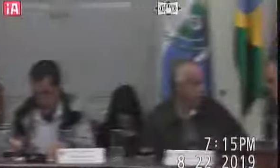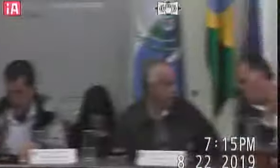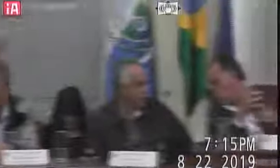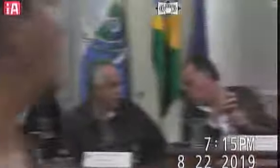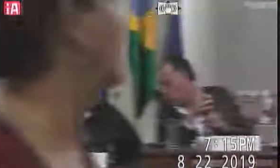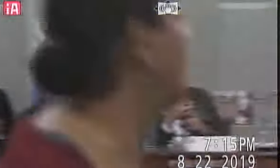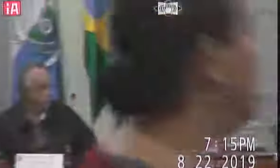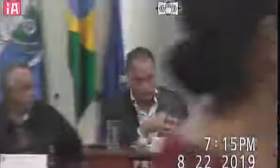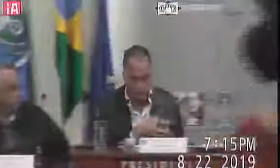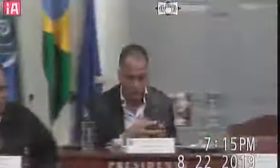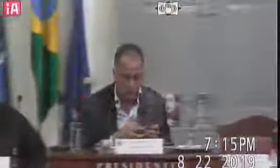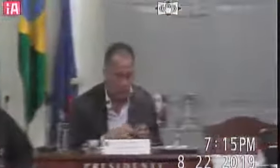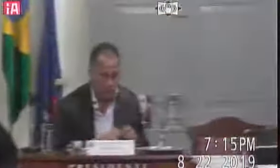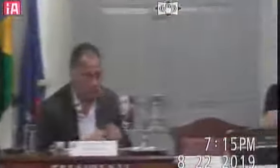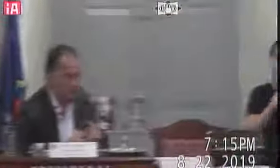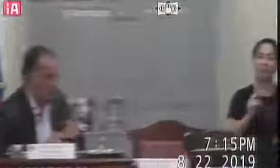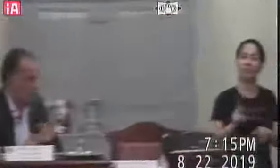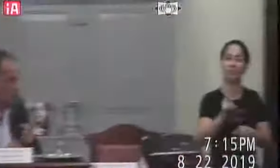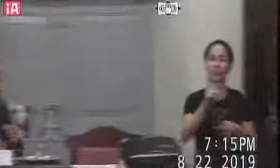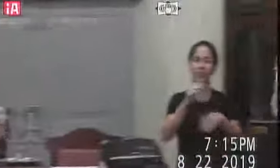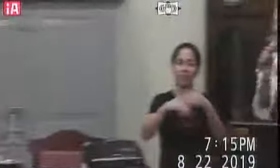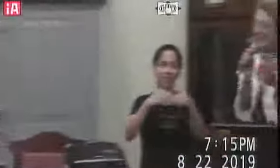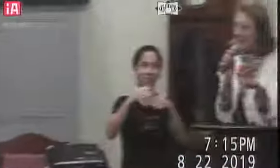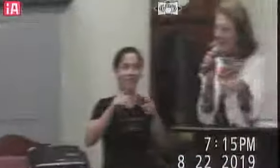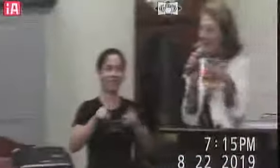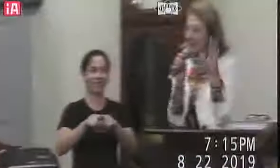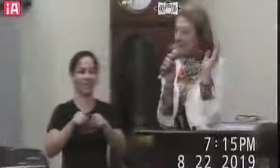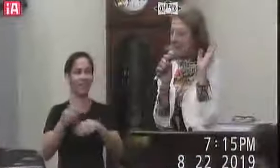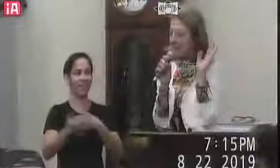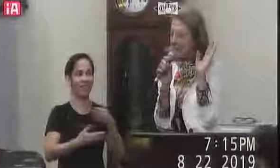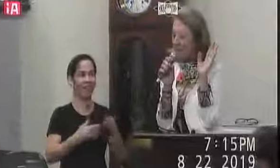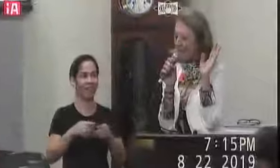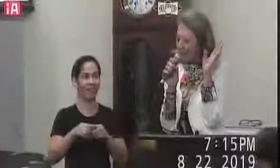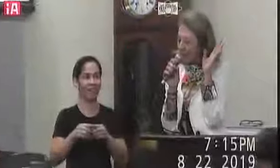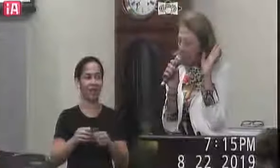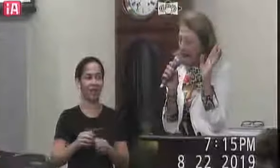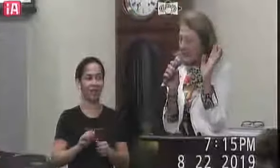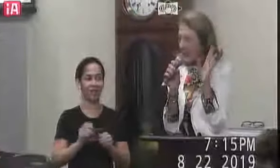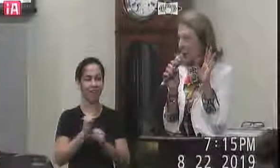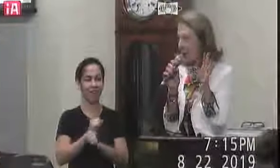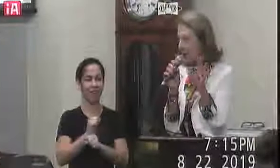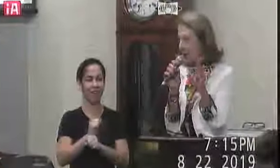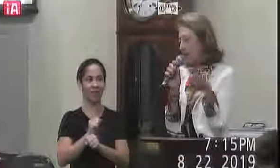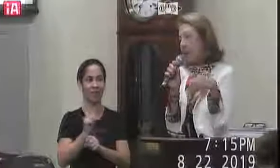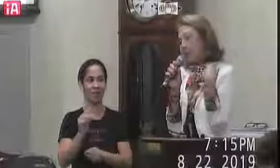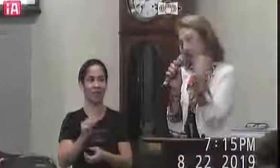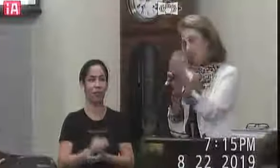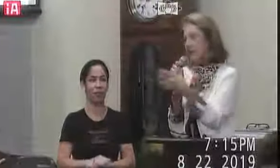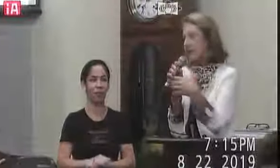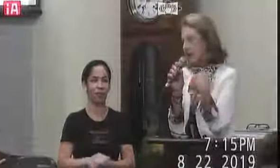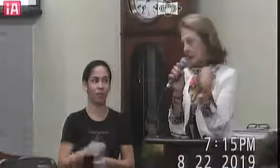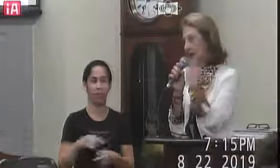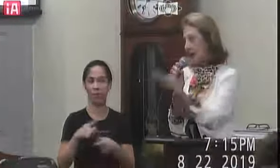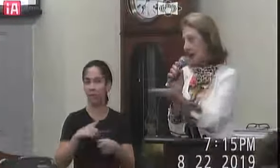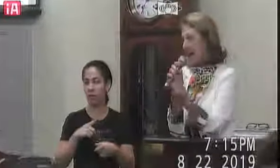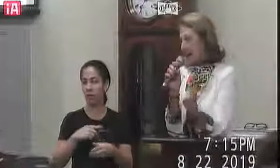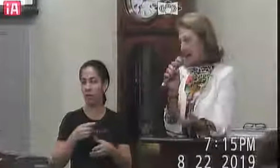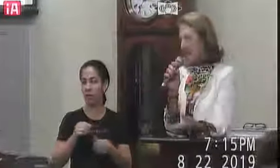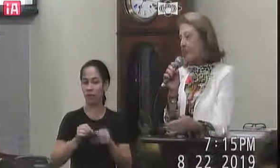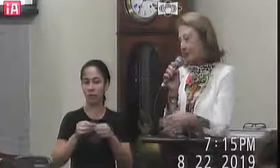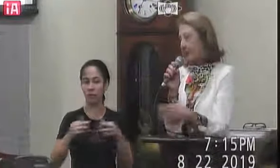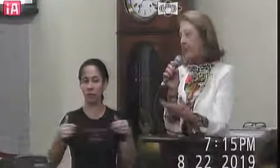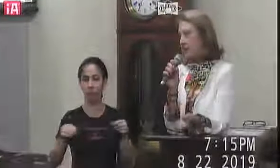um tempo eu agora estou em débito com outra aqui parceiro também mas eu já pedi a ele aguarda só um pouquinho porque a gente tem que buscar